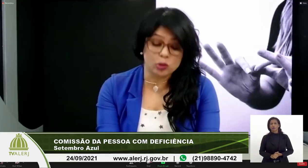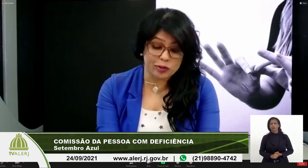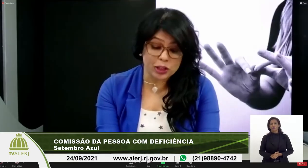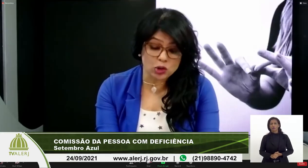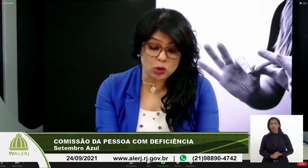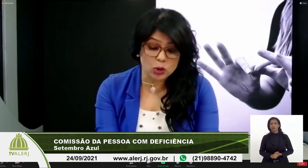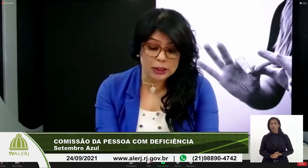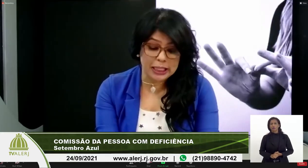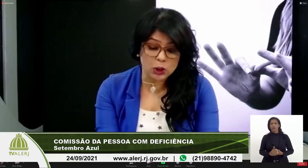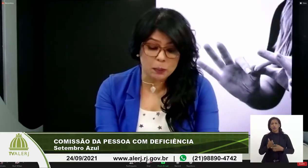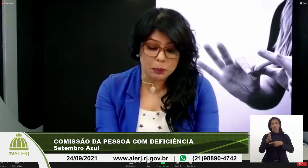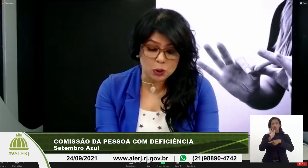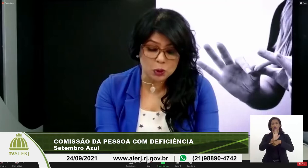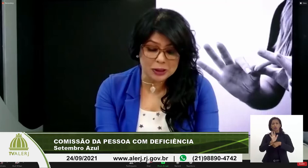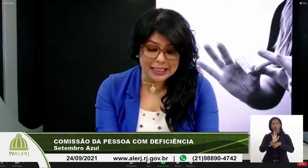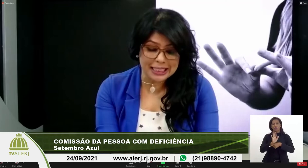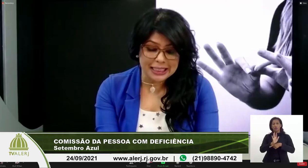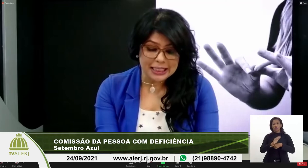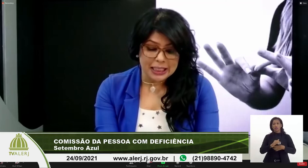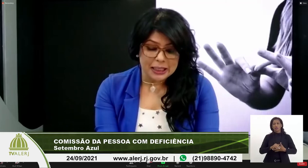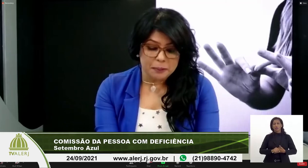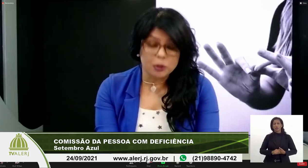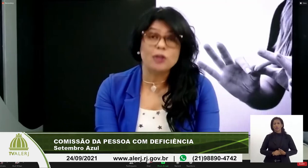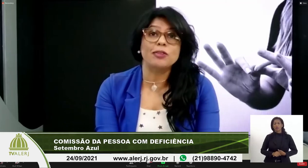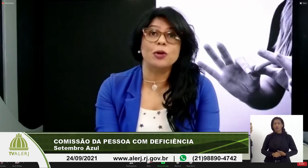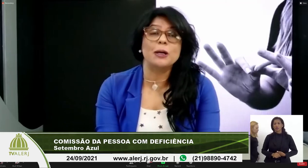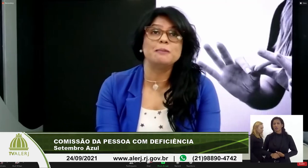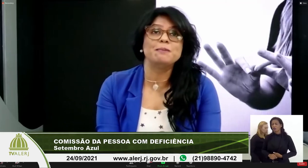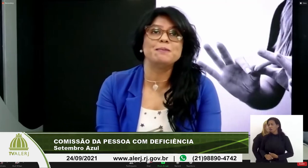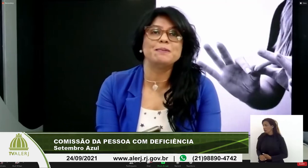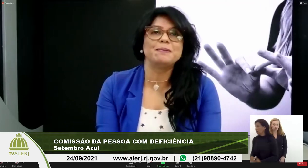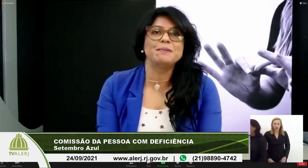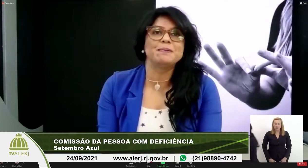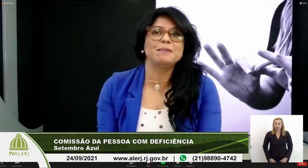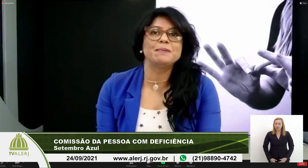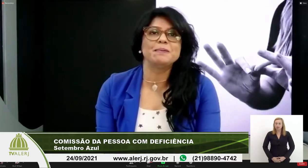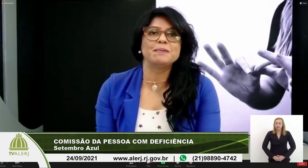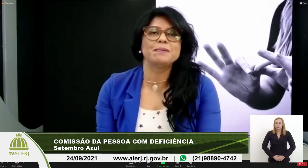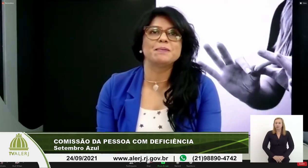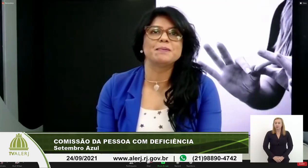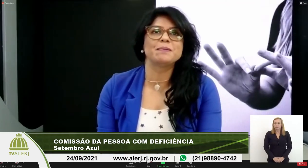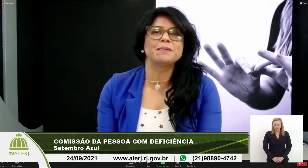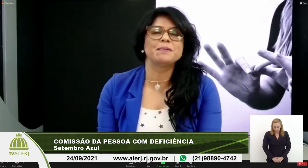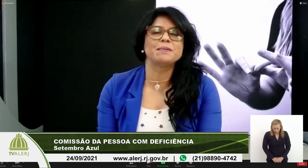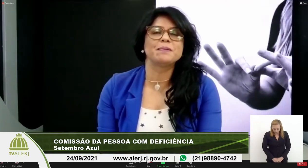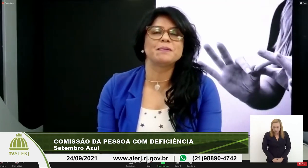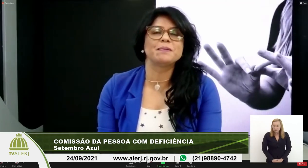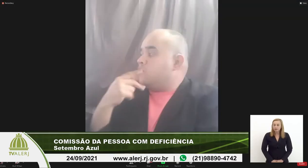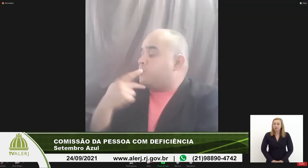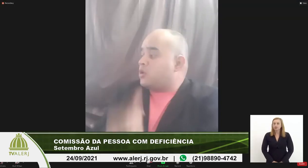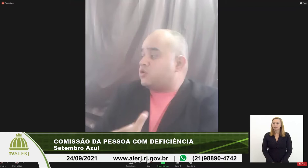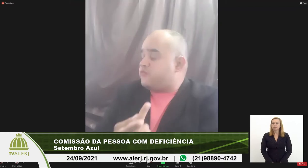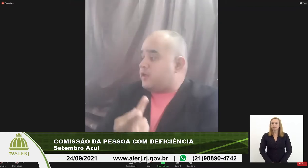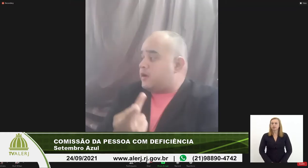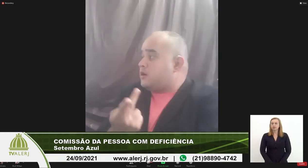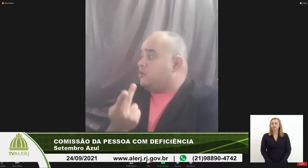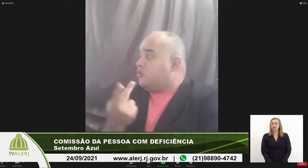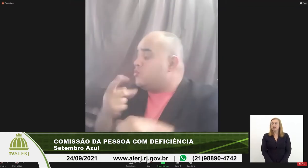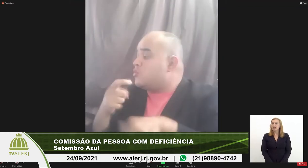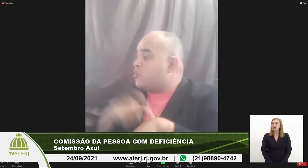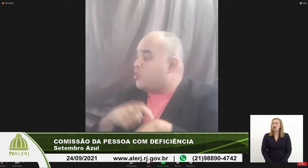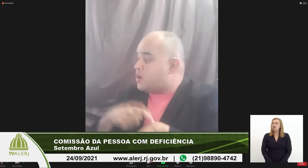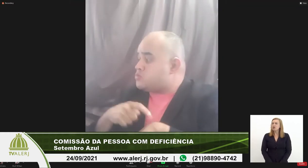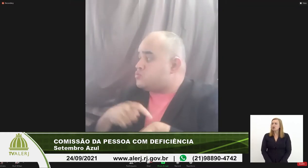vídeo o vídeo do querido Bruno por favor boa tarde eu posso falar